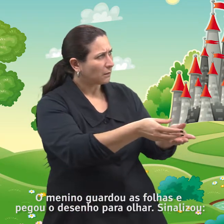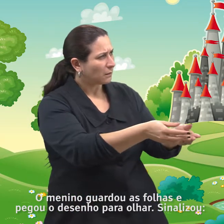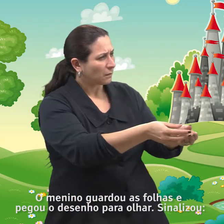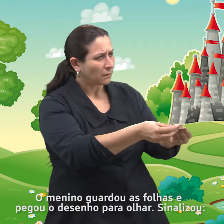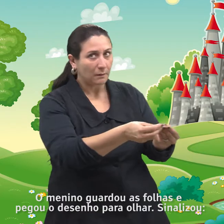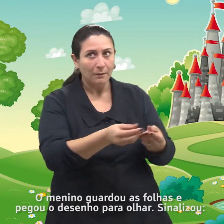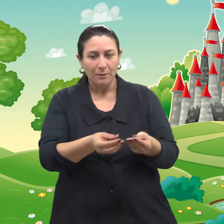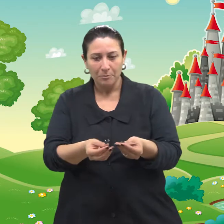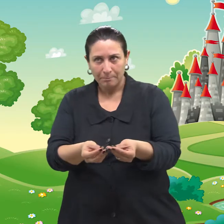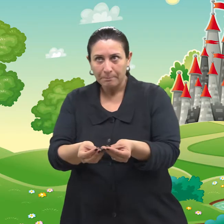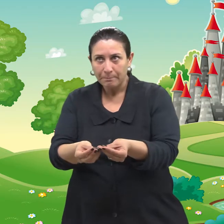sinalizou.